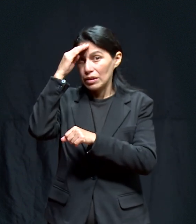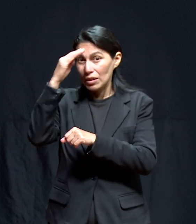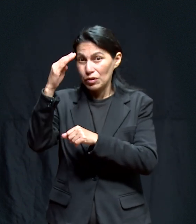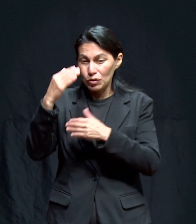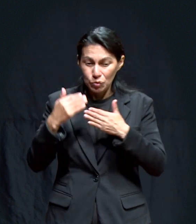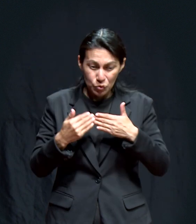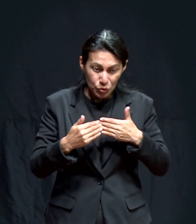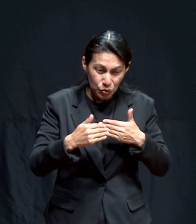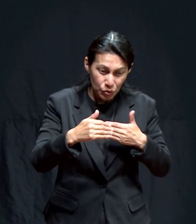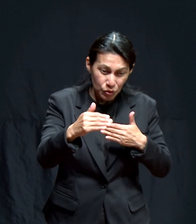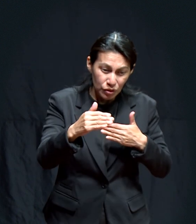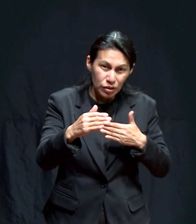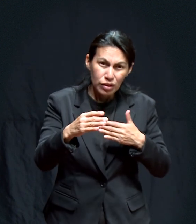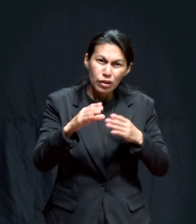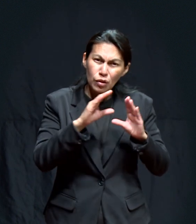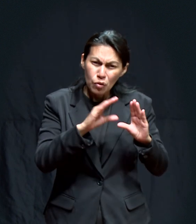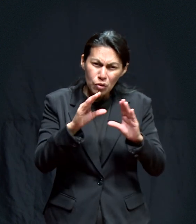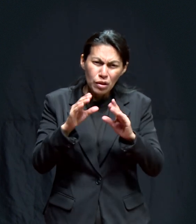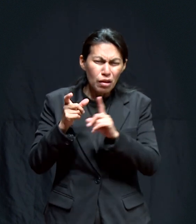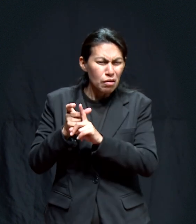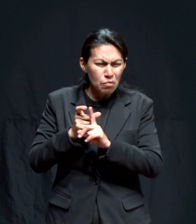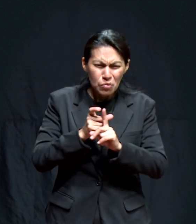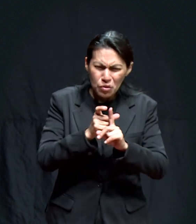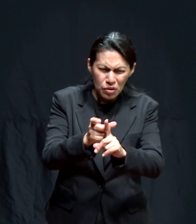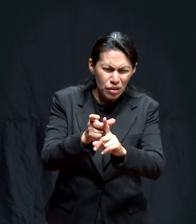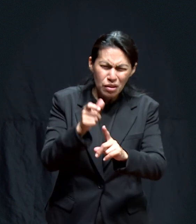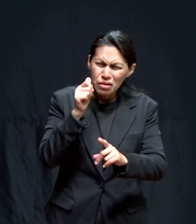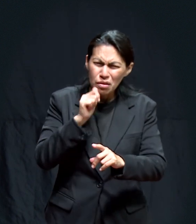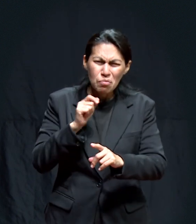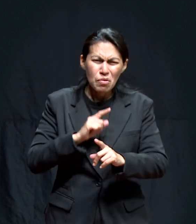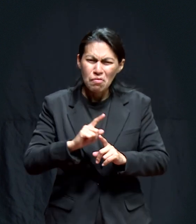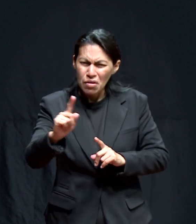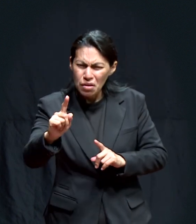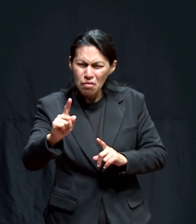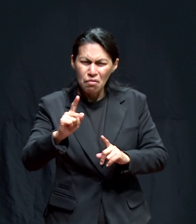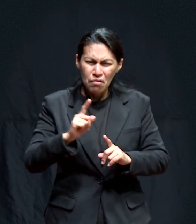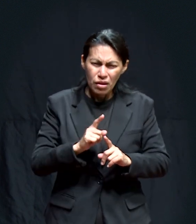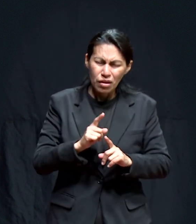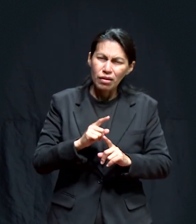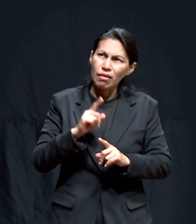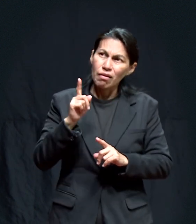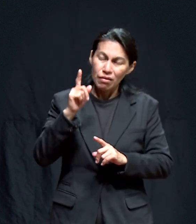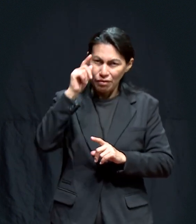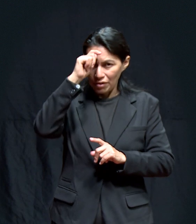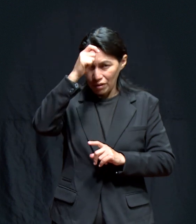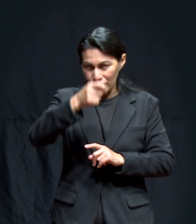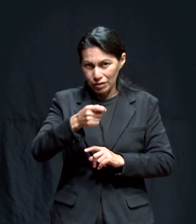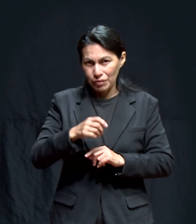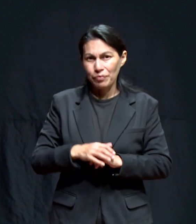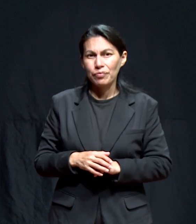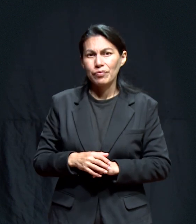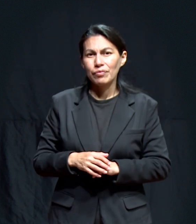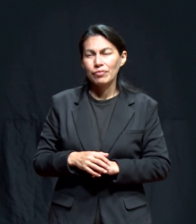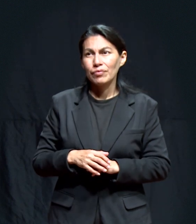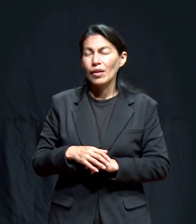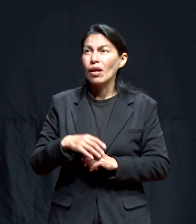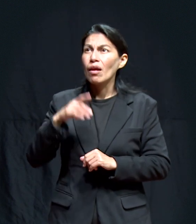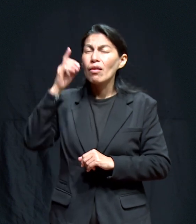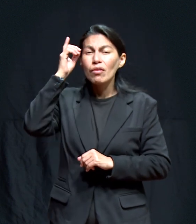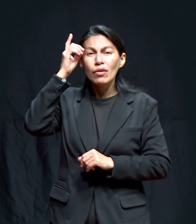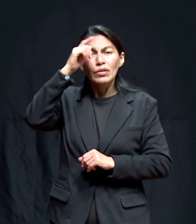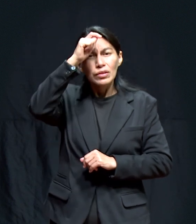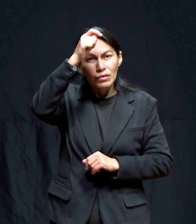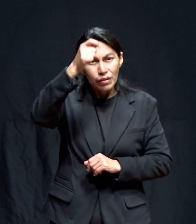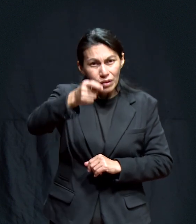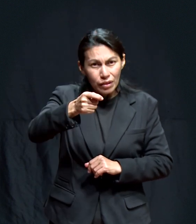entrada Desde ahora Y para siempre Amén Me despido Con la bendición De Dios Dios